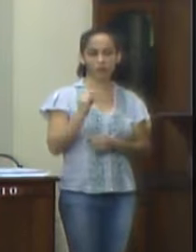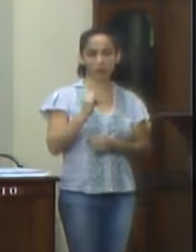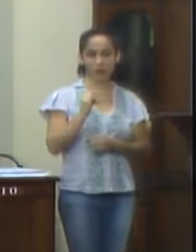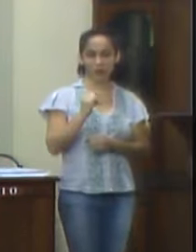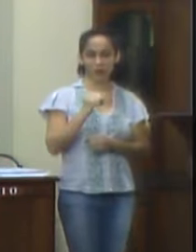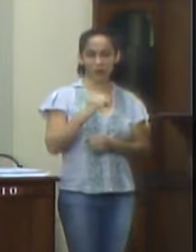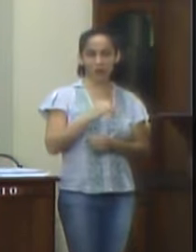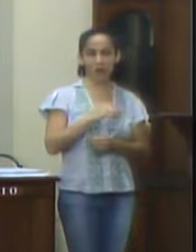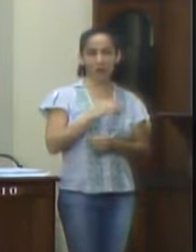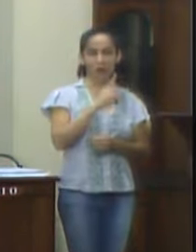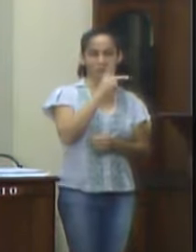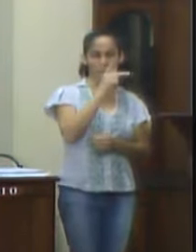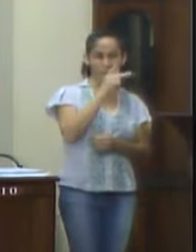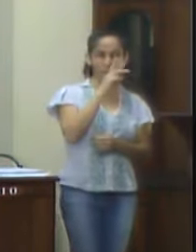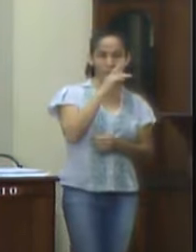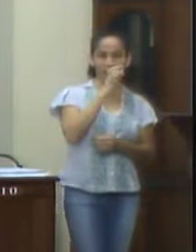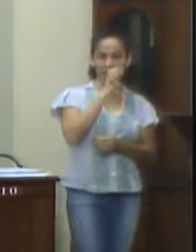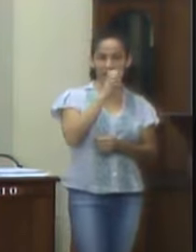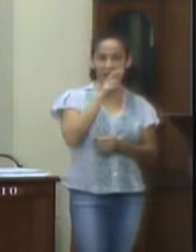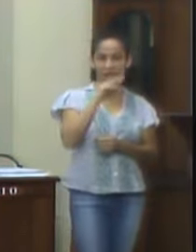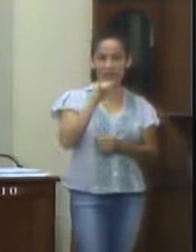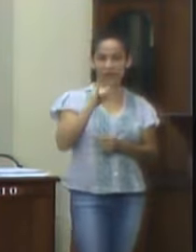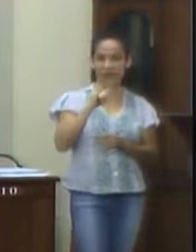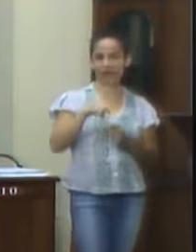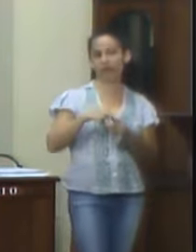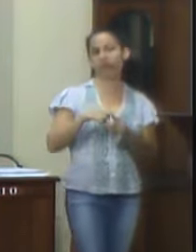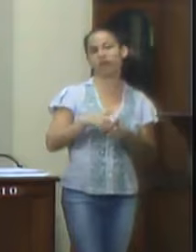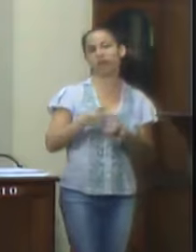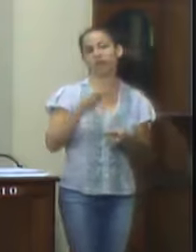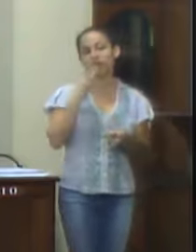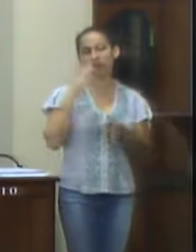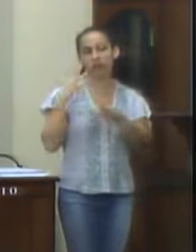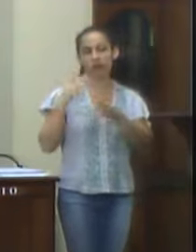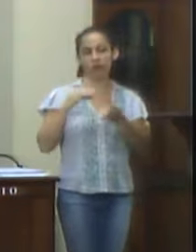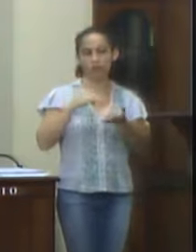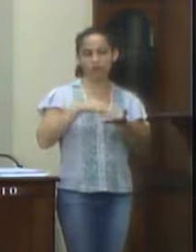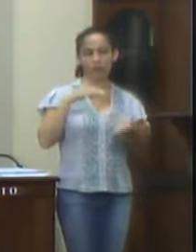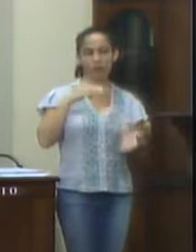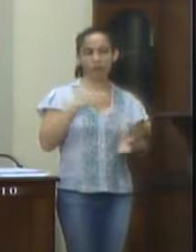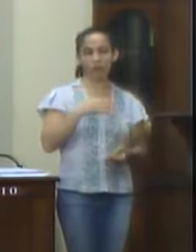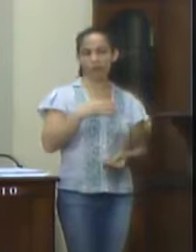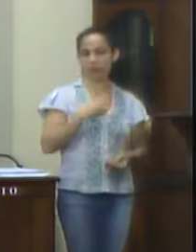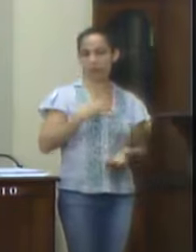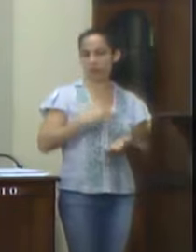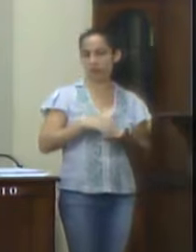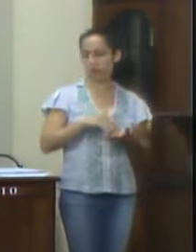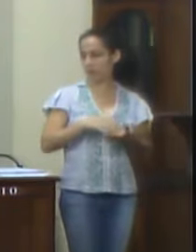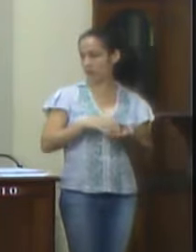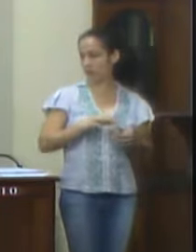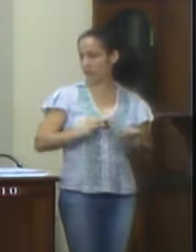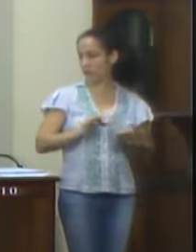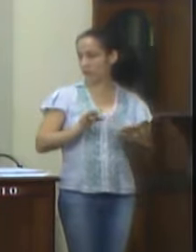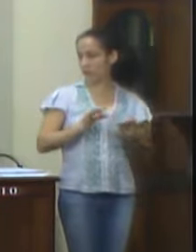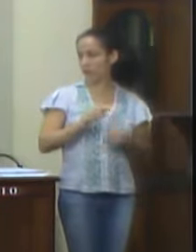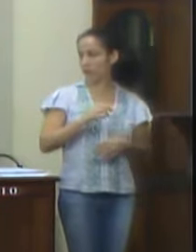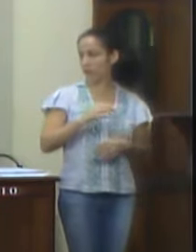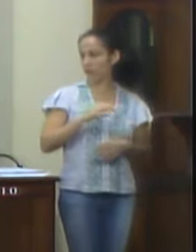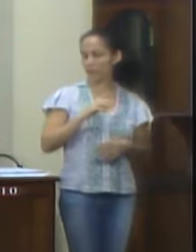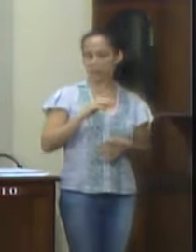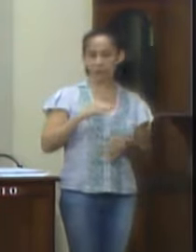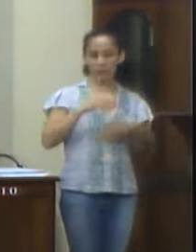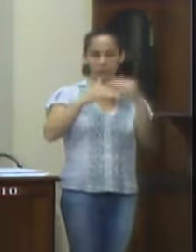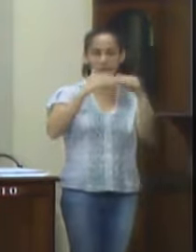conforme solicitação feita pela Previdência, que culminou no memorando da Secretaria Municipal de Planejamento e Desenvolvimento